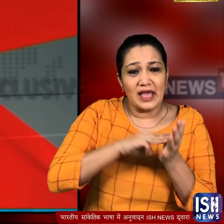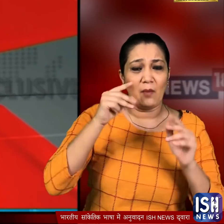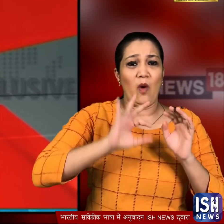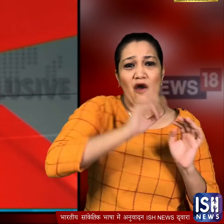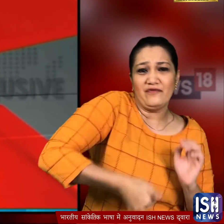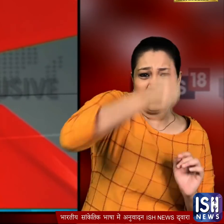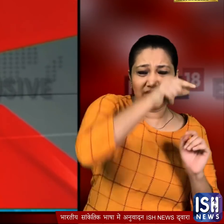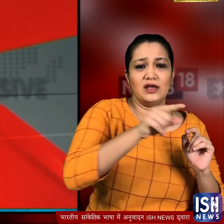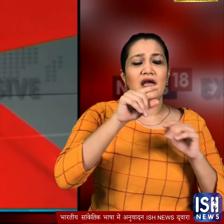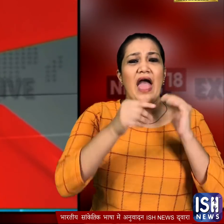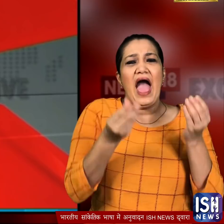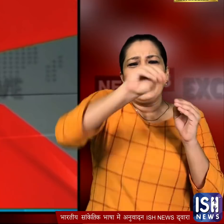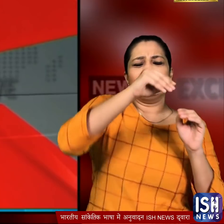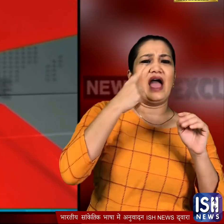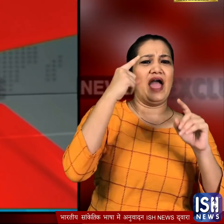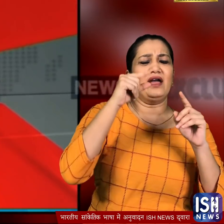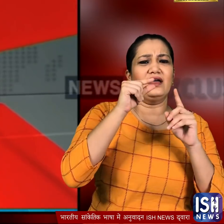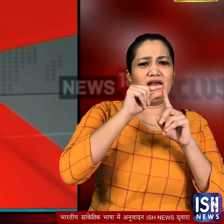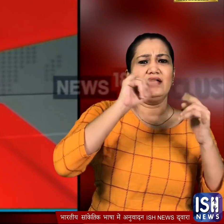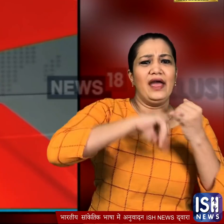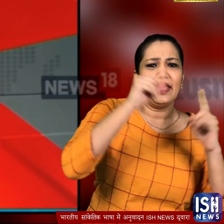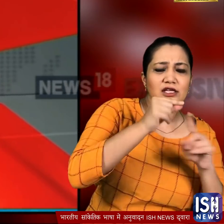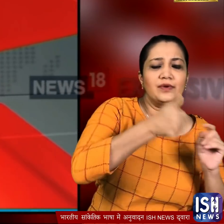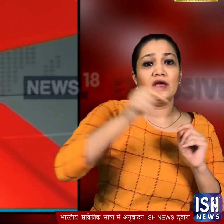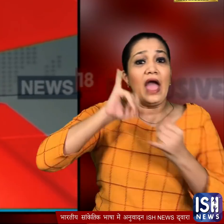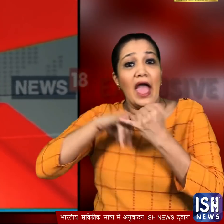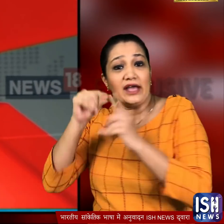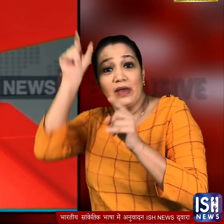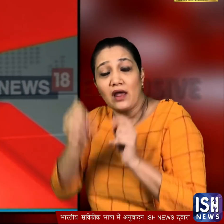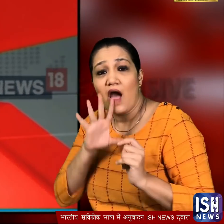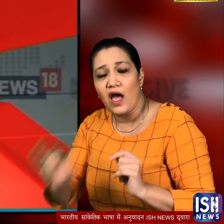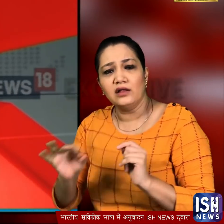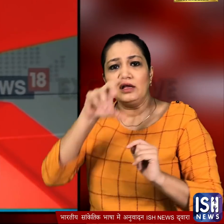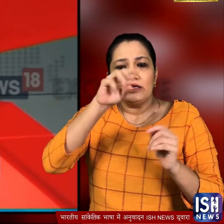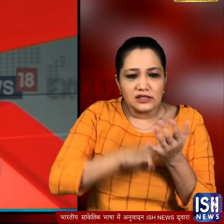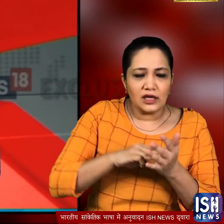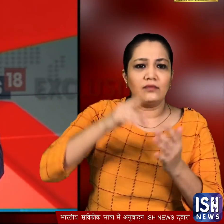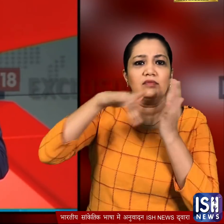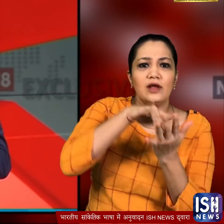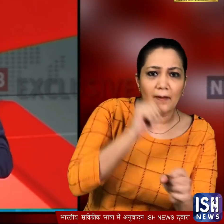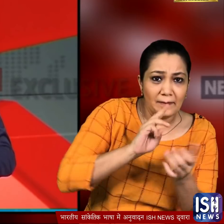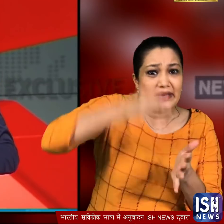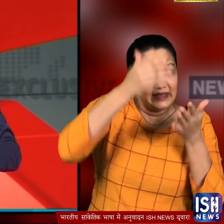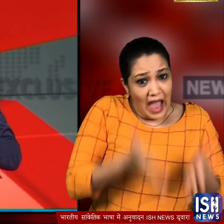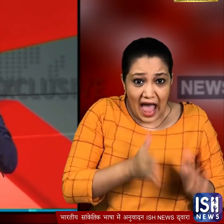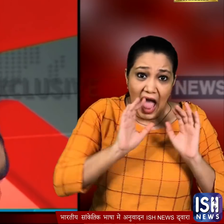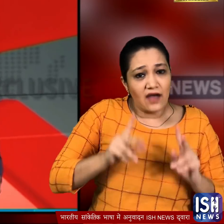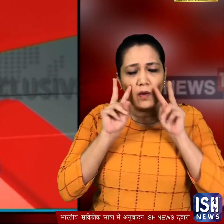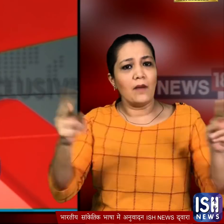तैनात एडिशनल स्पी रैंक के अधिकारी की बात कुलू के स्पी को बुरी लगी तो सीम और केंद्रिय मंतरी की मौजूदगी का लिहाज ना करते हुए